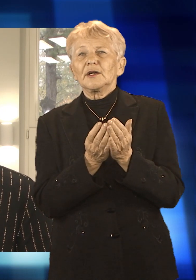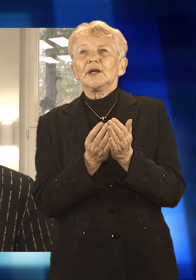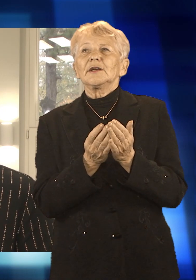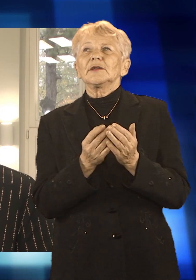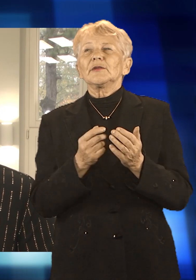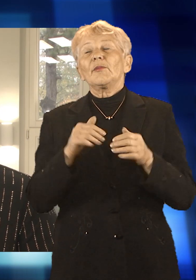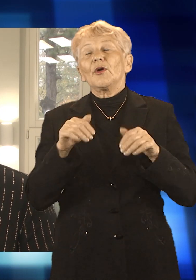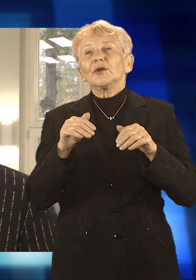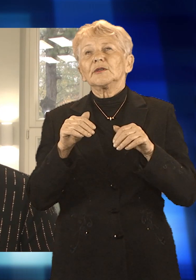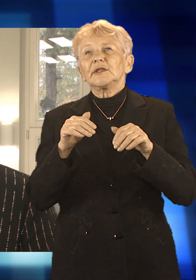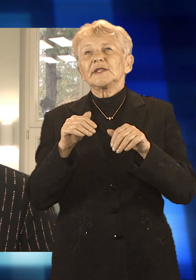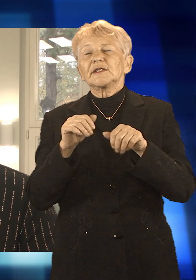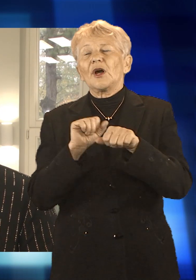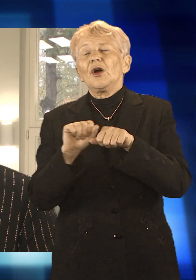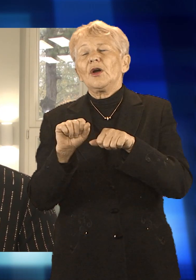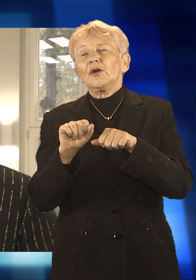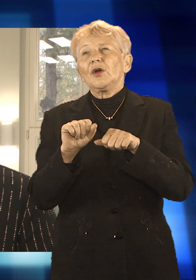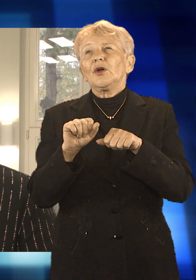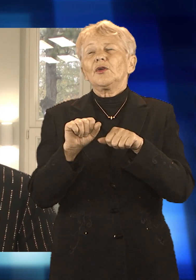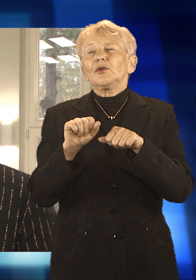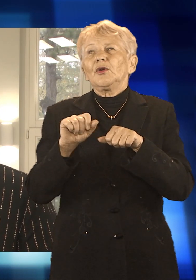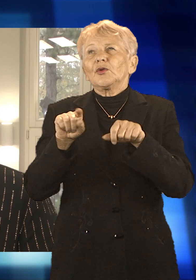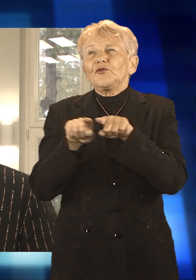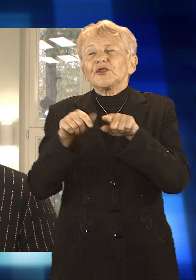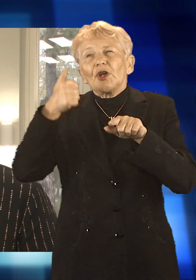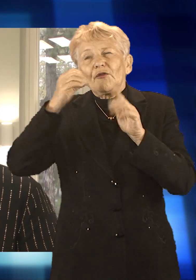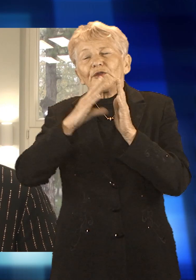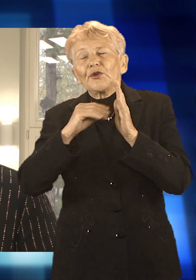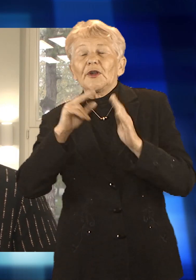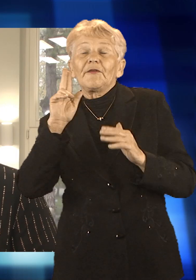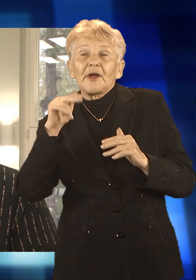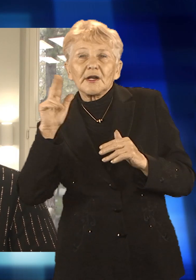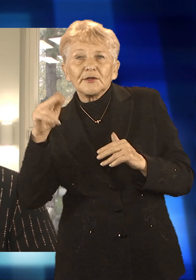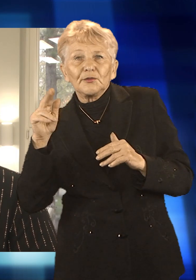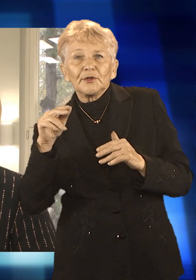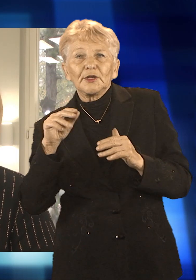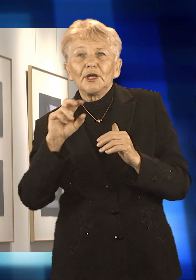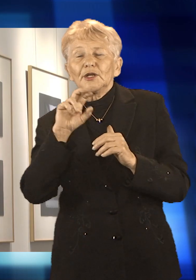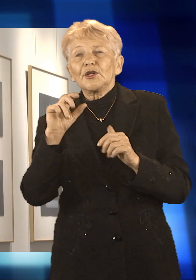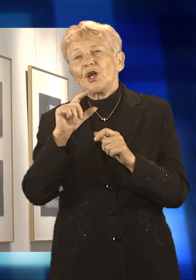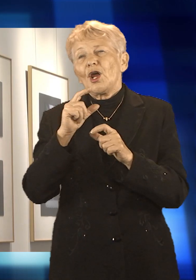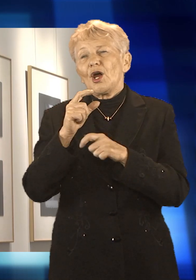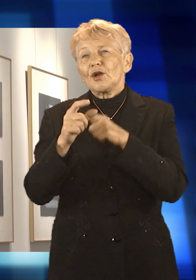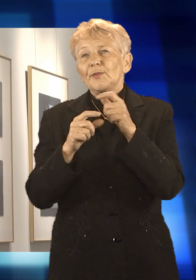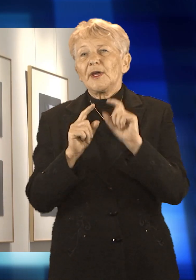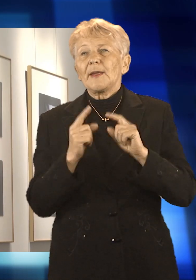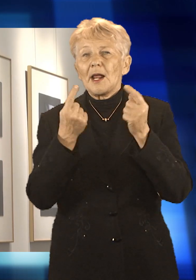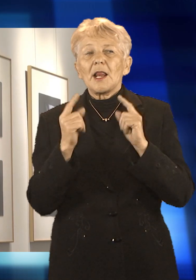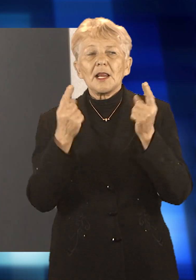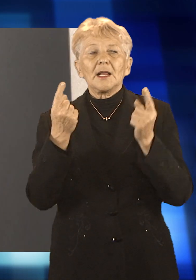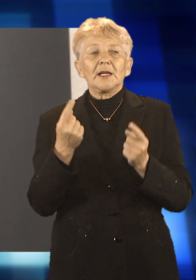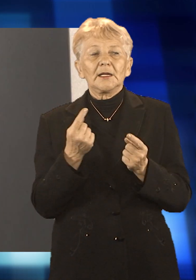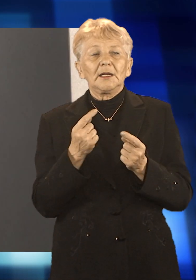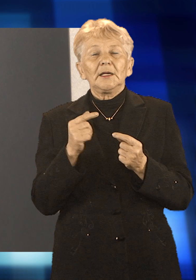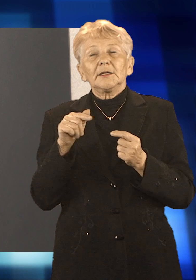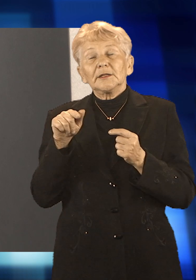prace komputerowe, pacynki, kukiełki, wszystko co się wiąże z literaturą przygodową. Wystawa ta w odróżnieniu